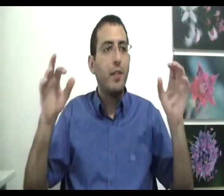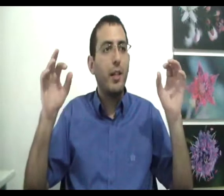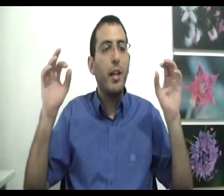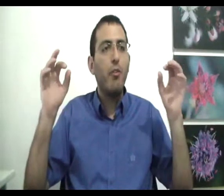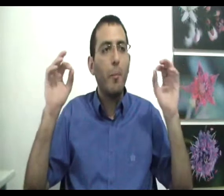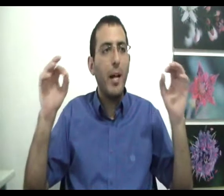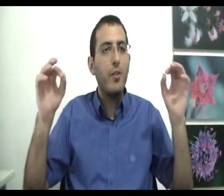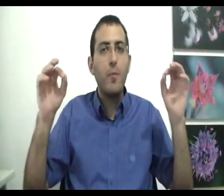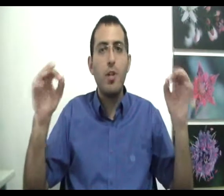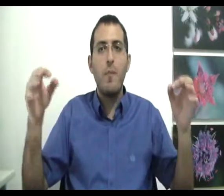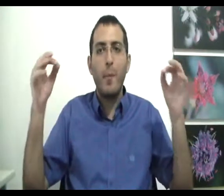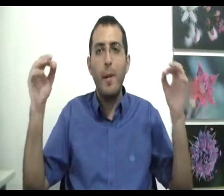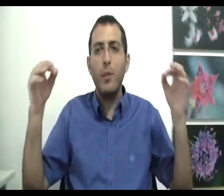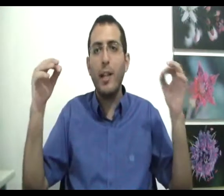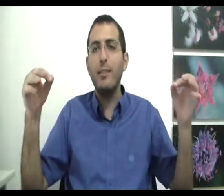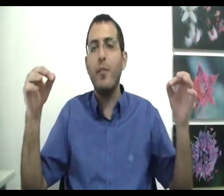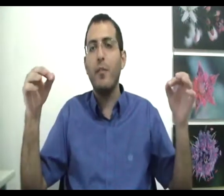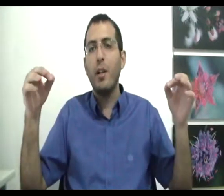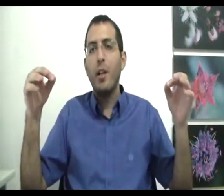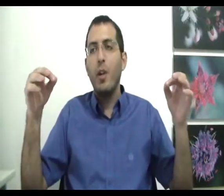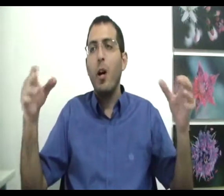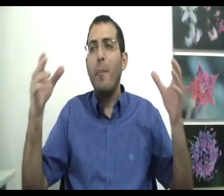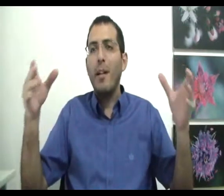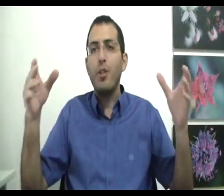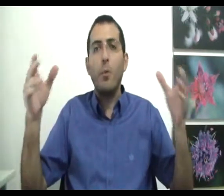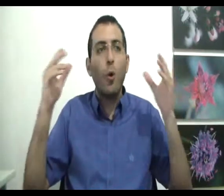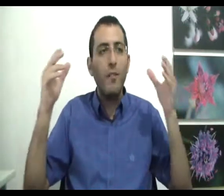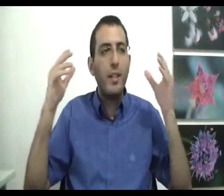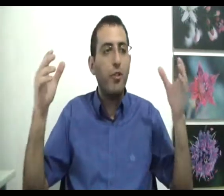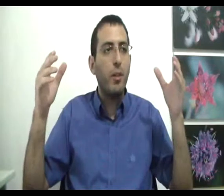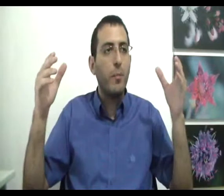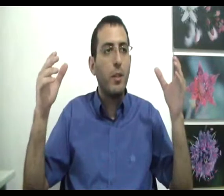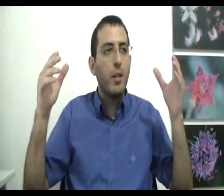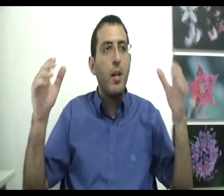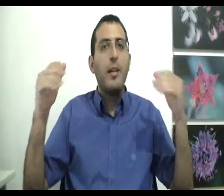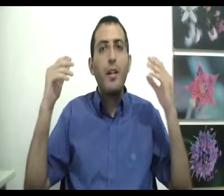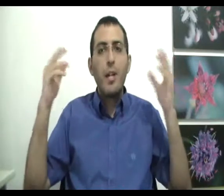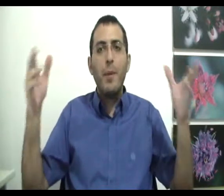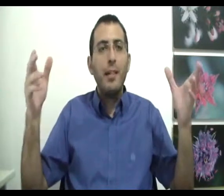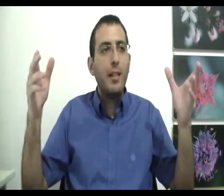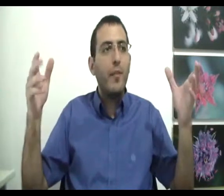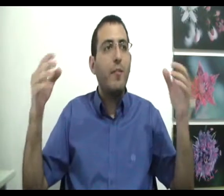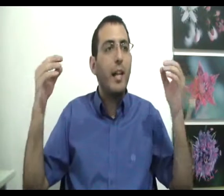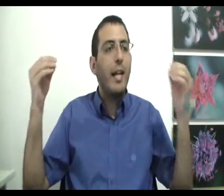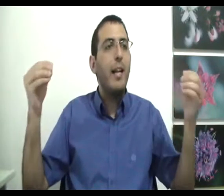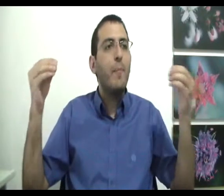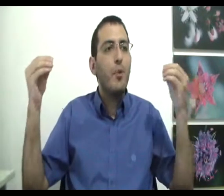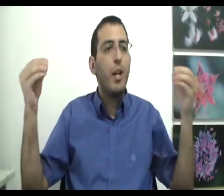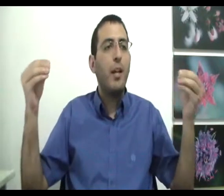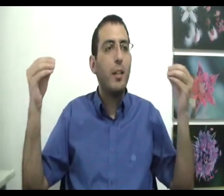כי יש הרבה אנשים שיש להם הרבה מאוד כסף, לא הרבה אנשים, רוב האנשים יש להם כסף אבל אין להם שקט